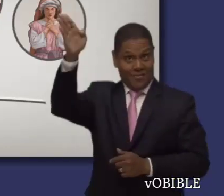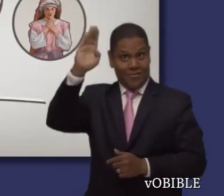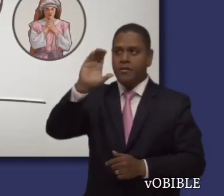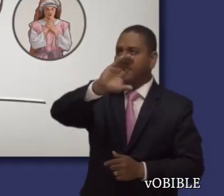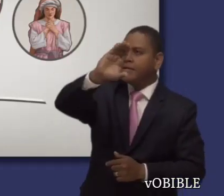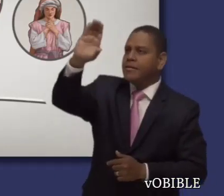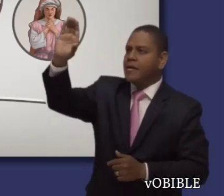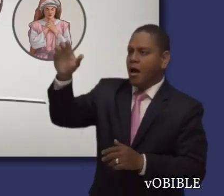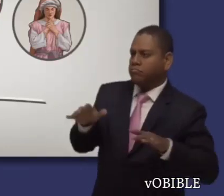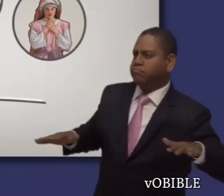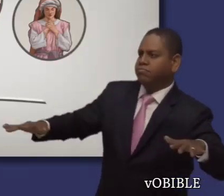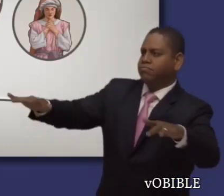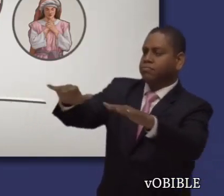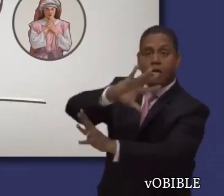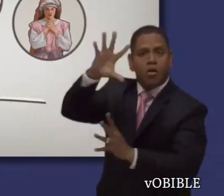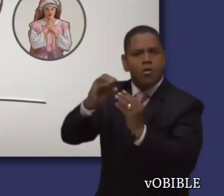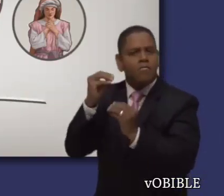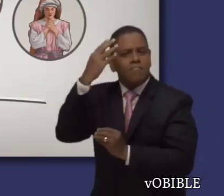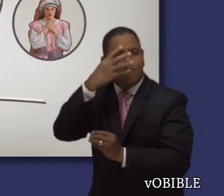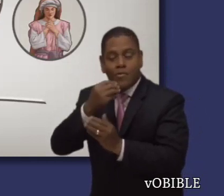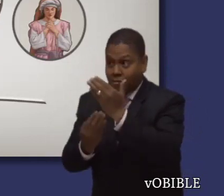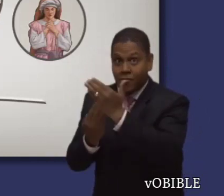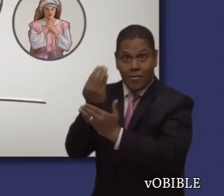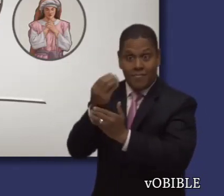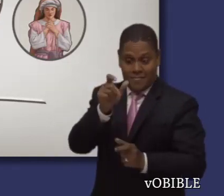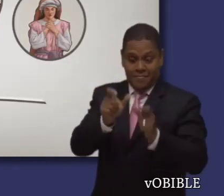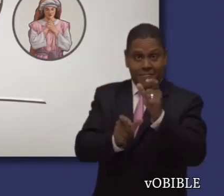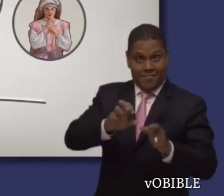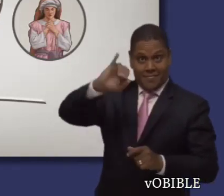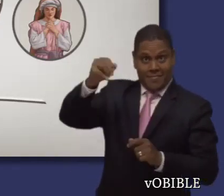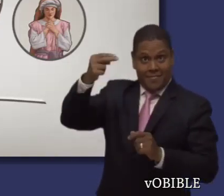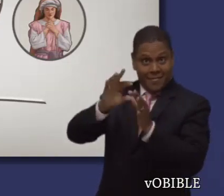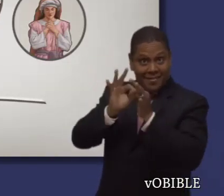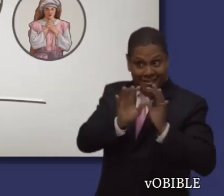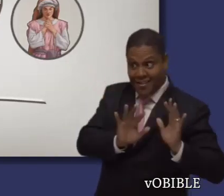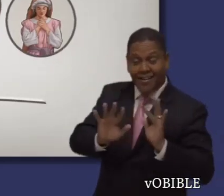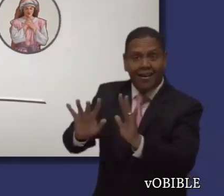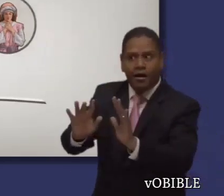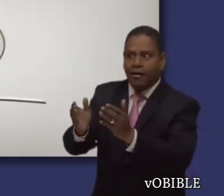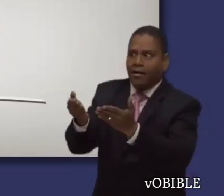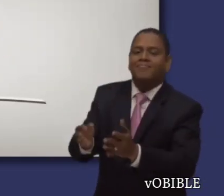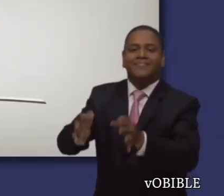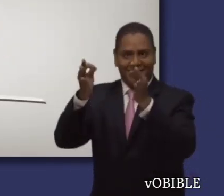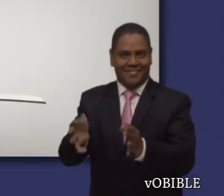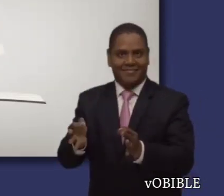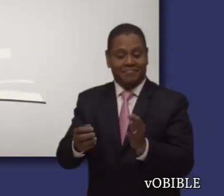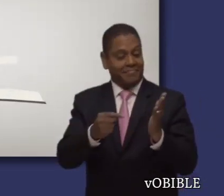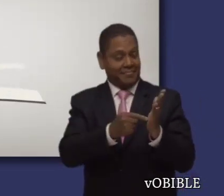cielos, es decir, el reino de Dios que gobernará una tierra llena de personas que amen a Dios.